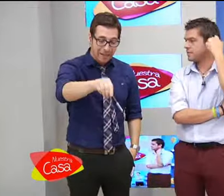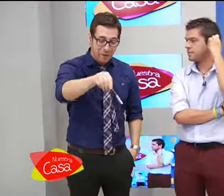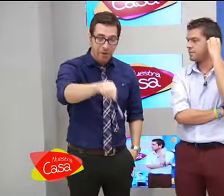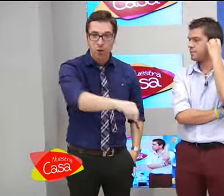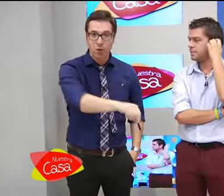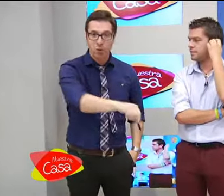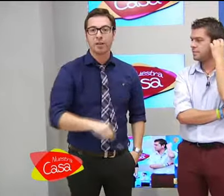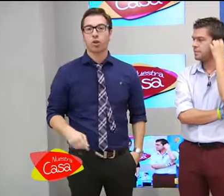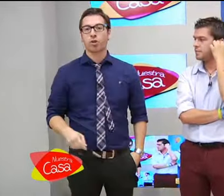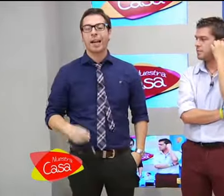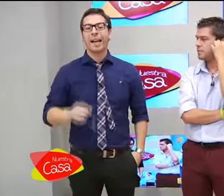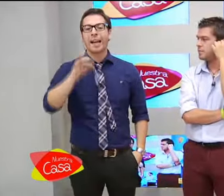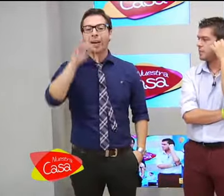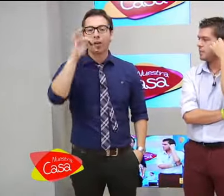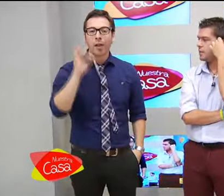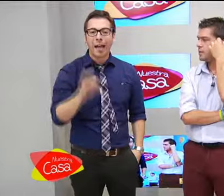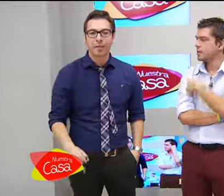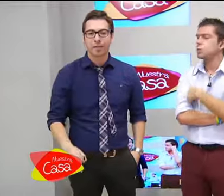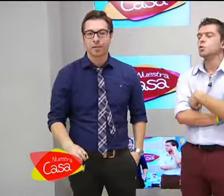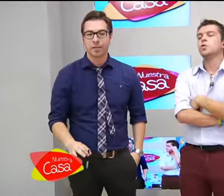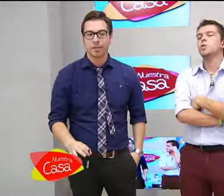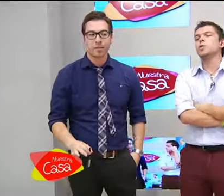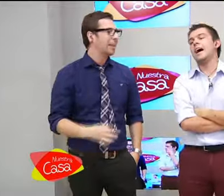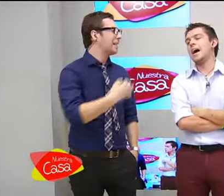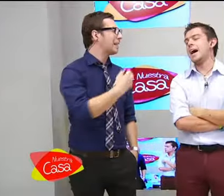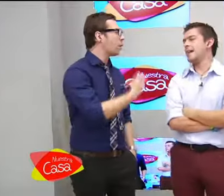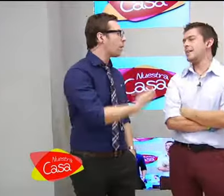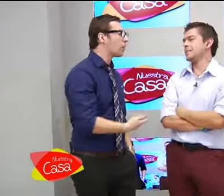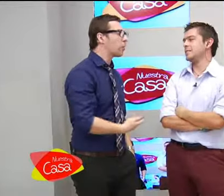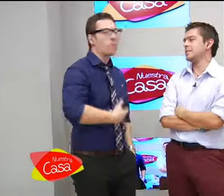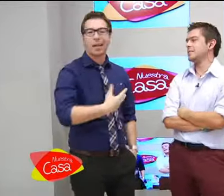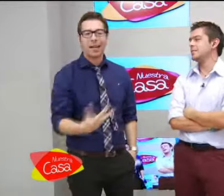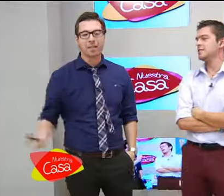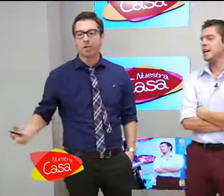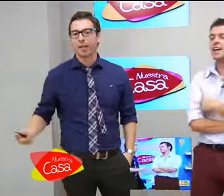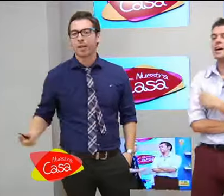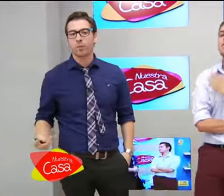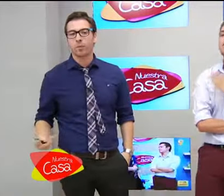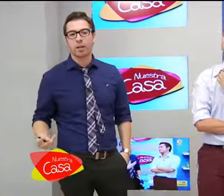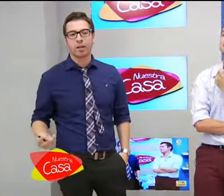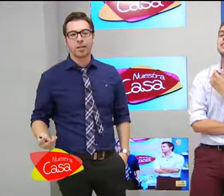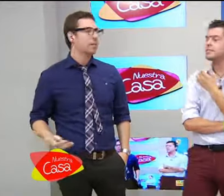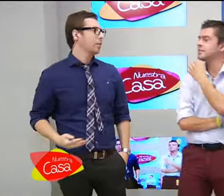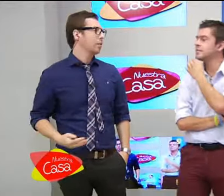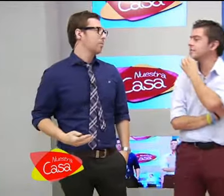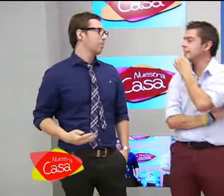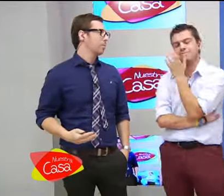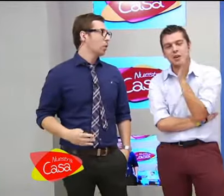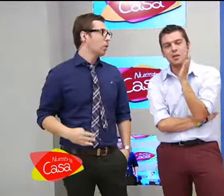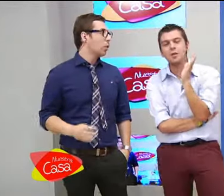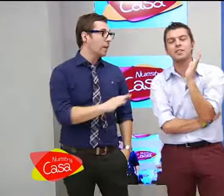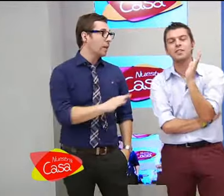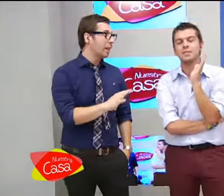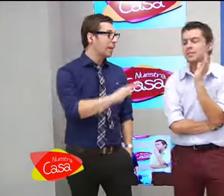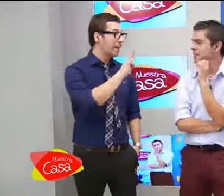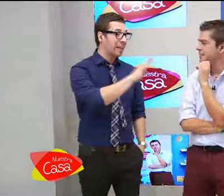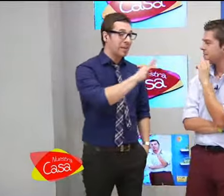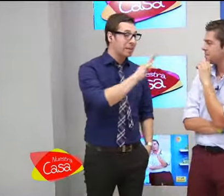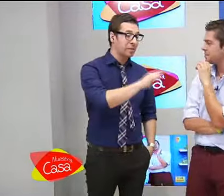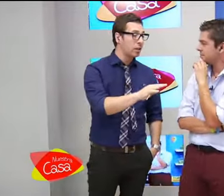9 de Vivo de Televisión, Leo Dan, un clásico, un clásico. Hay amor divino, que hoy fue increíble, y aparte que la participación del